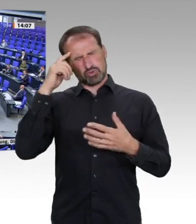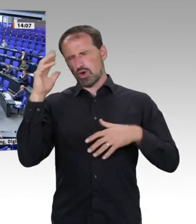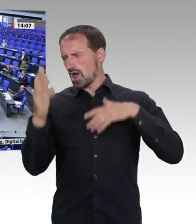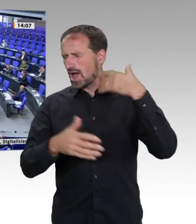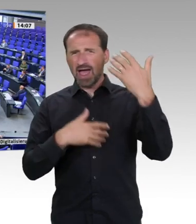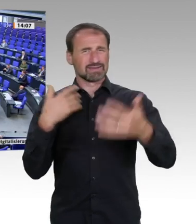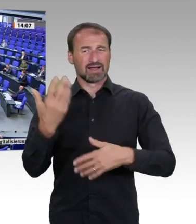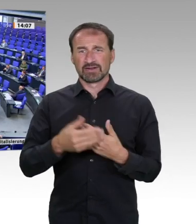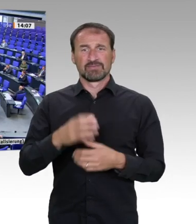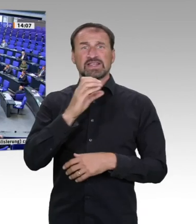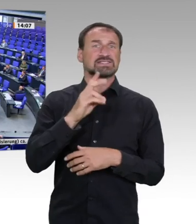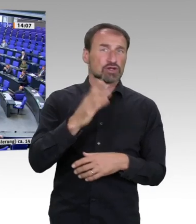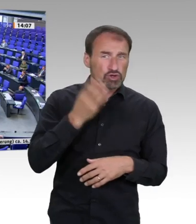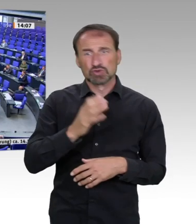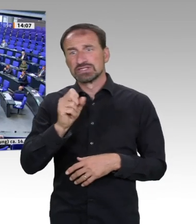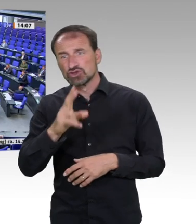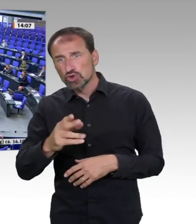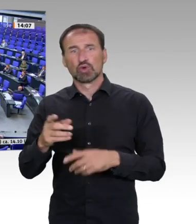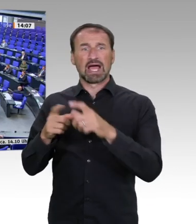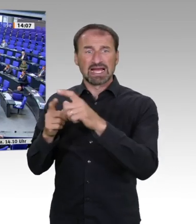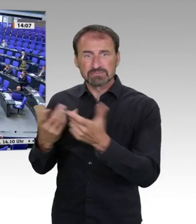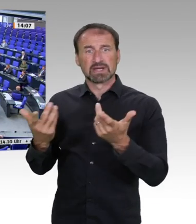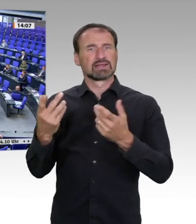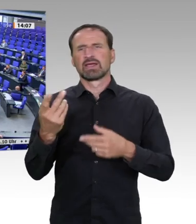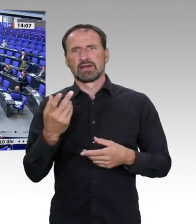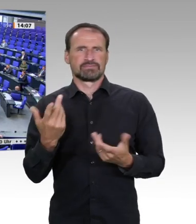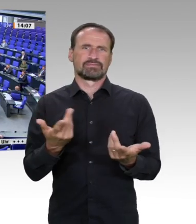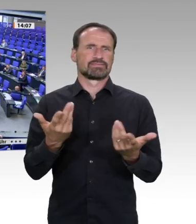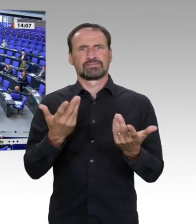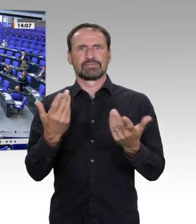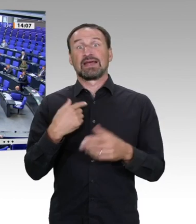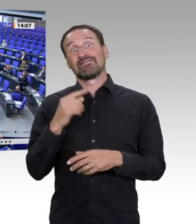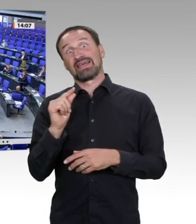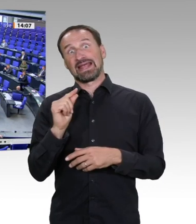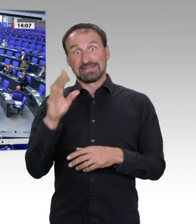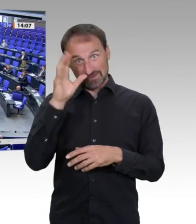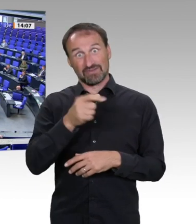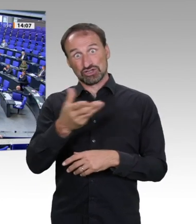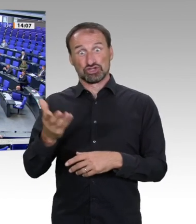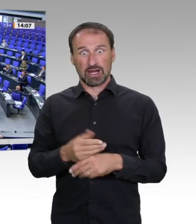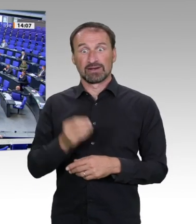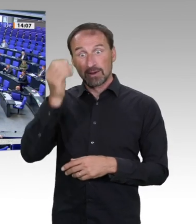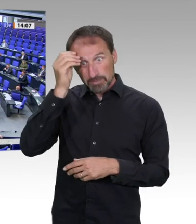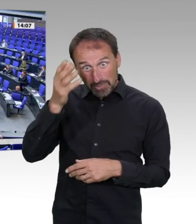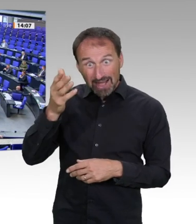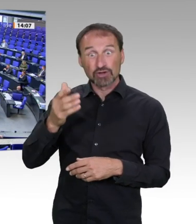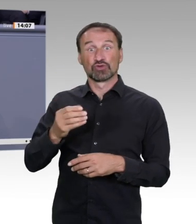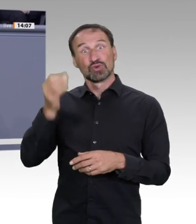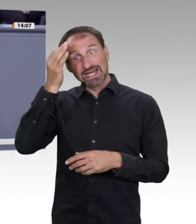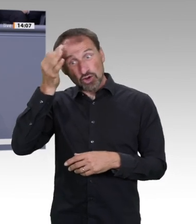Liebe Kollegen Abgeordnete, ich habe den Eindruck, Sie merken immer noch nicht, dass die Uhr bei diesen Themen